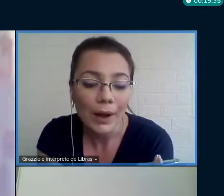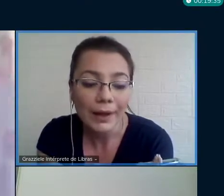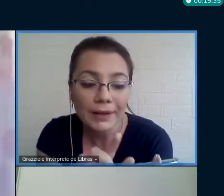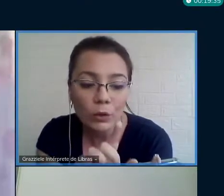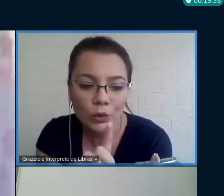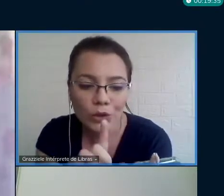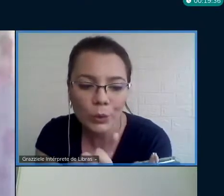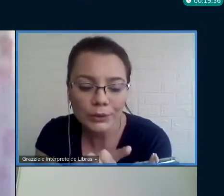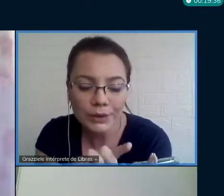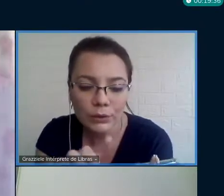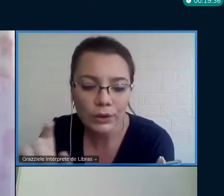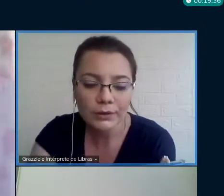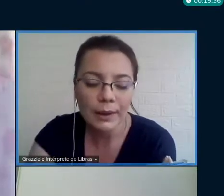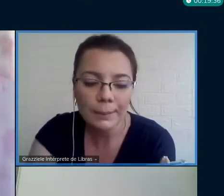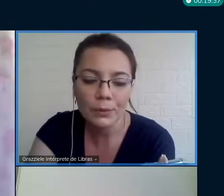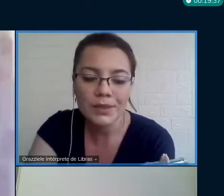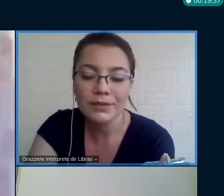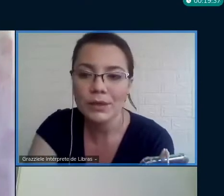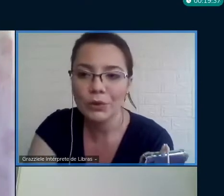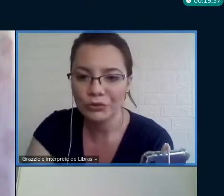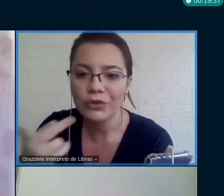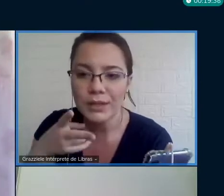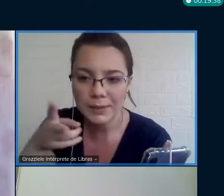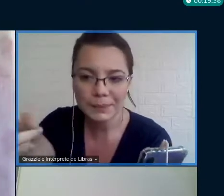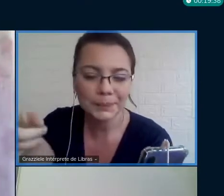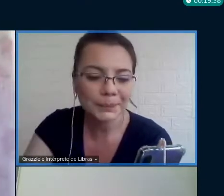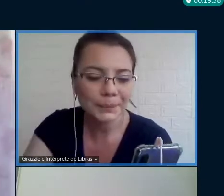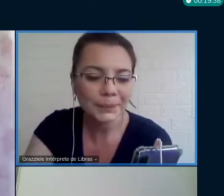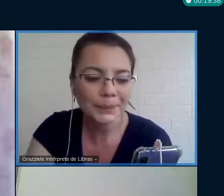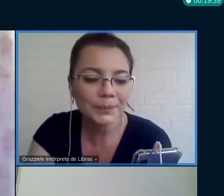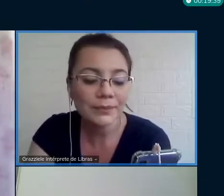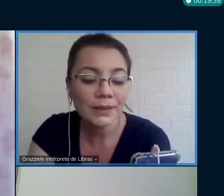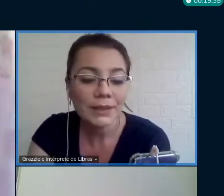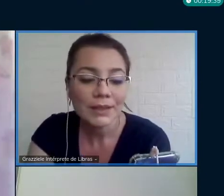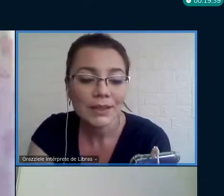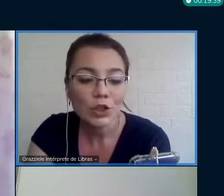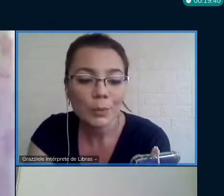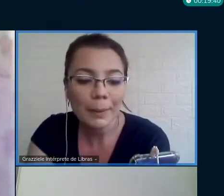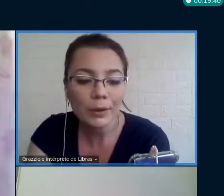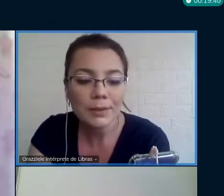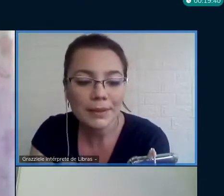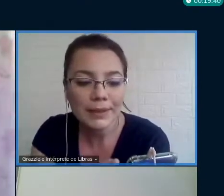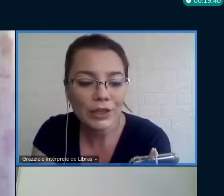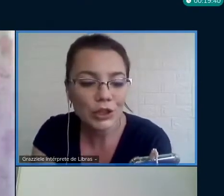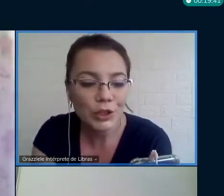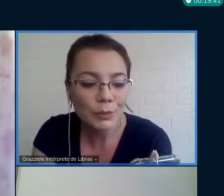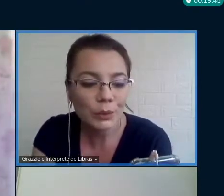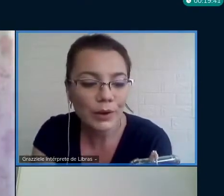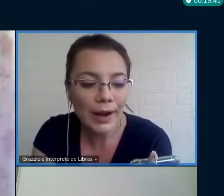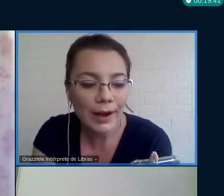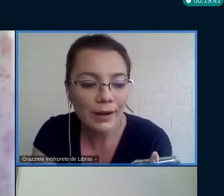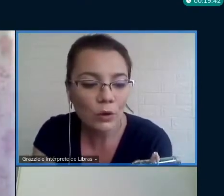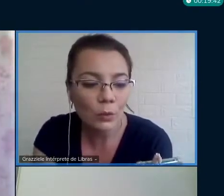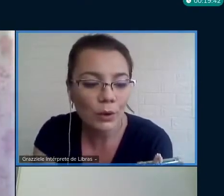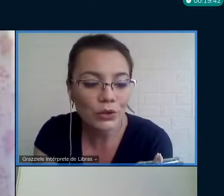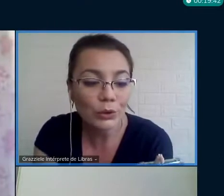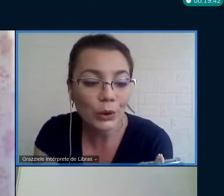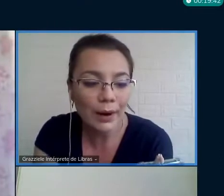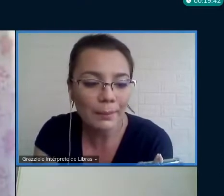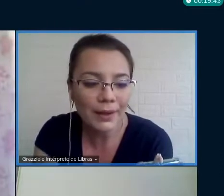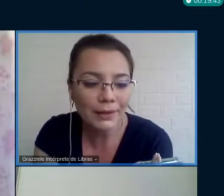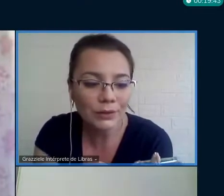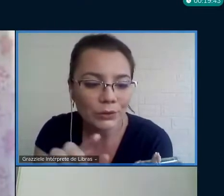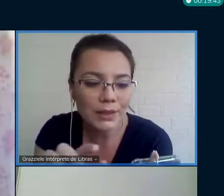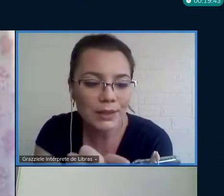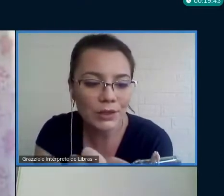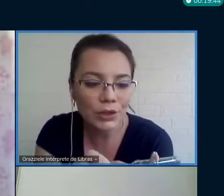Então, aí, continuando aqui na observação que eu fiz, sobre a possibilidade de explorar o pós